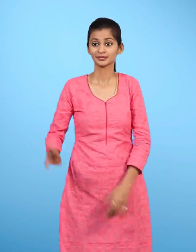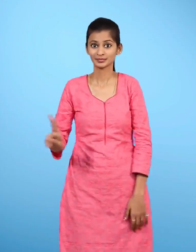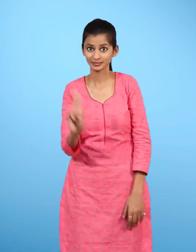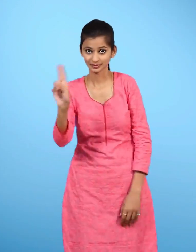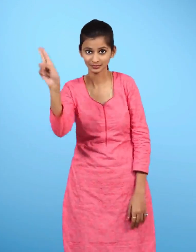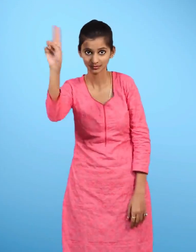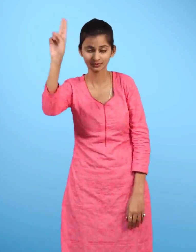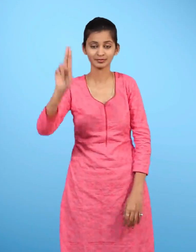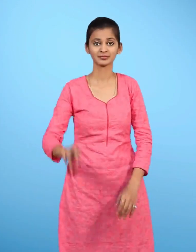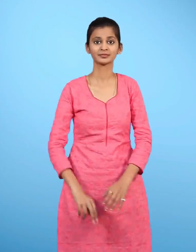छिपकली